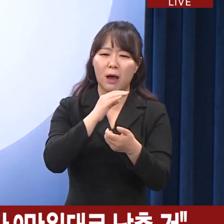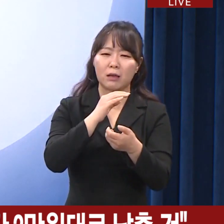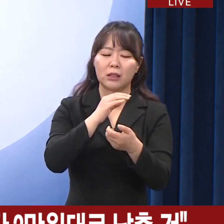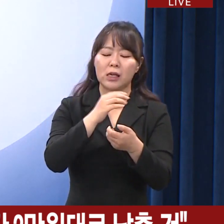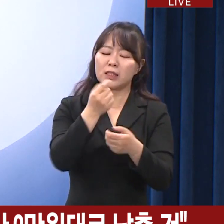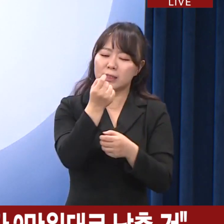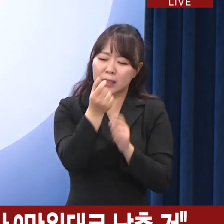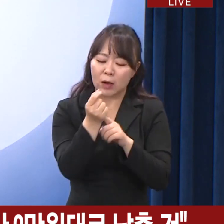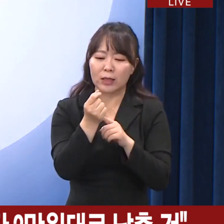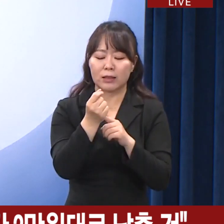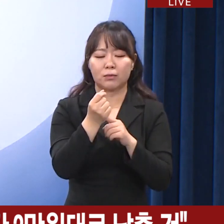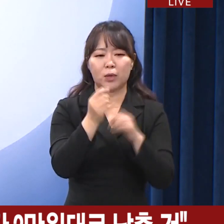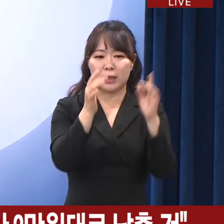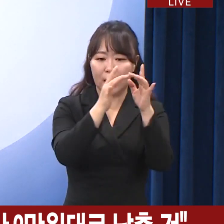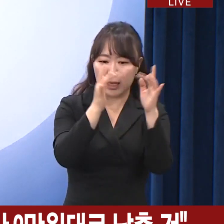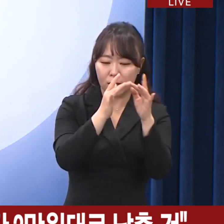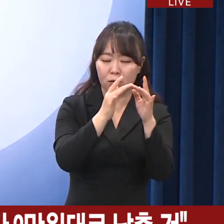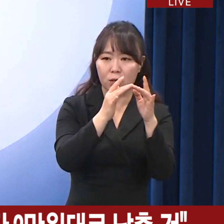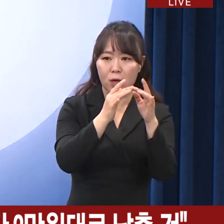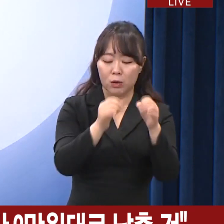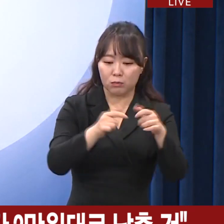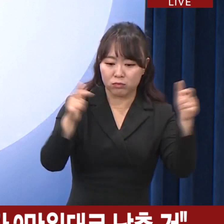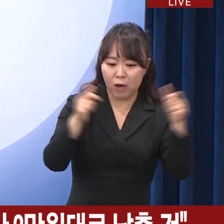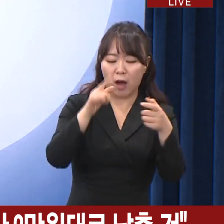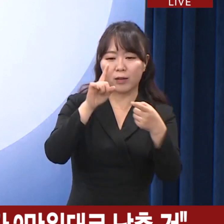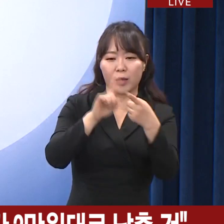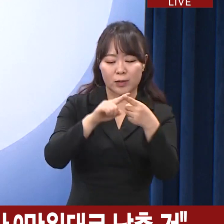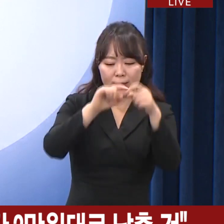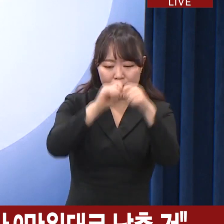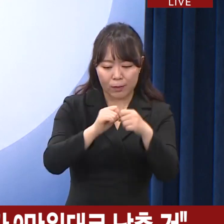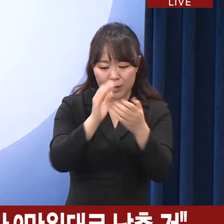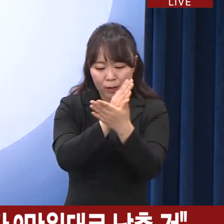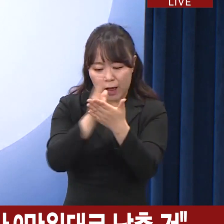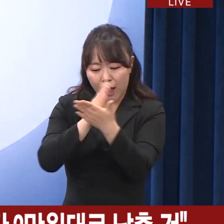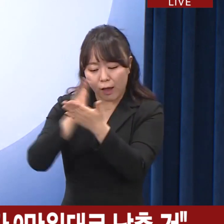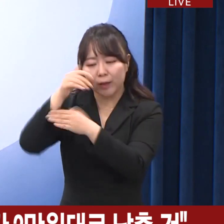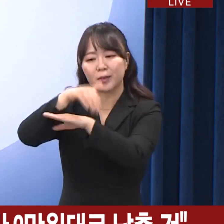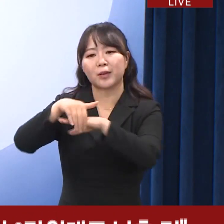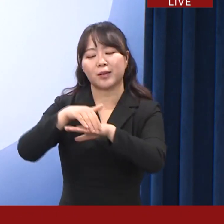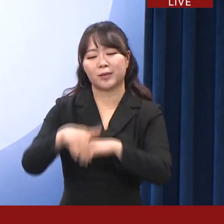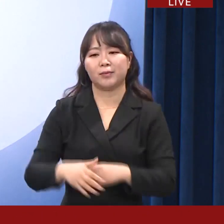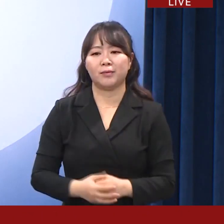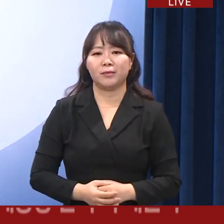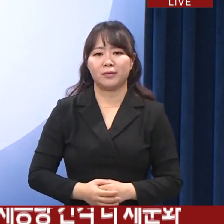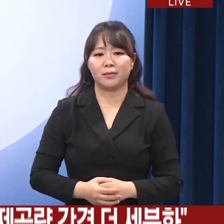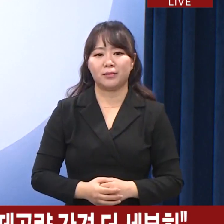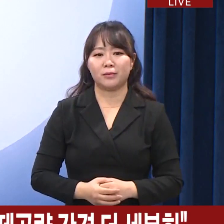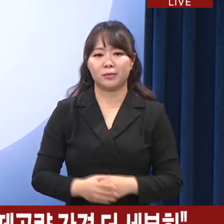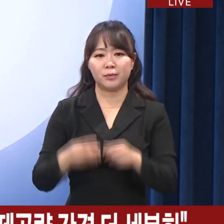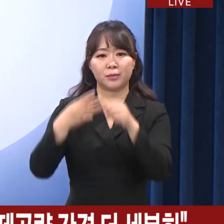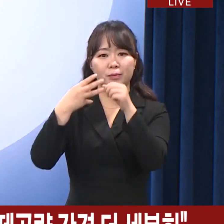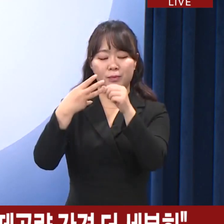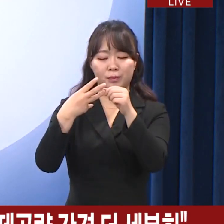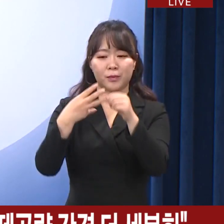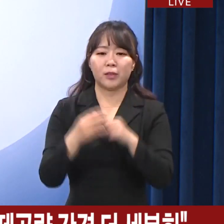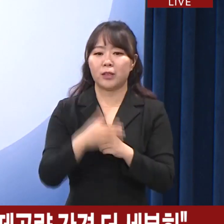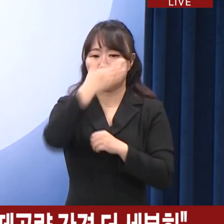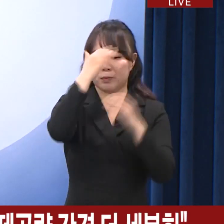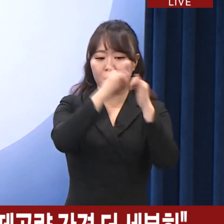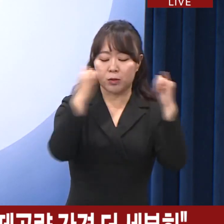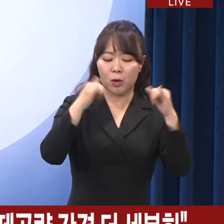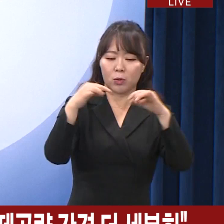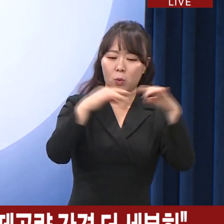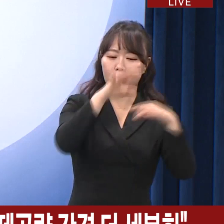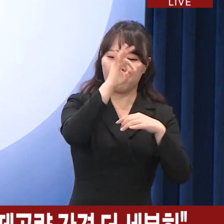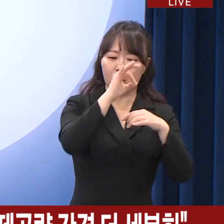요금제도 데이터 제공량 간격을 세분화할 계획입니다. 세 번째로 청년의